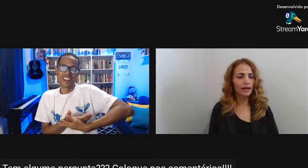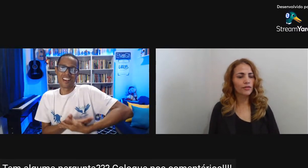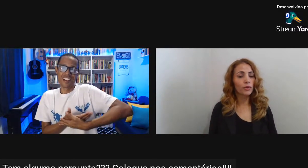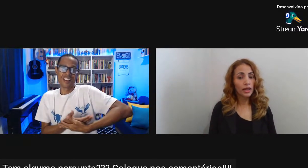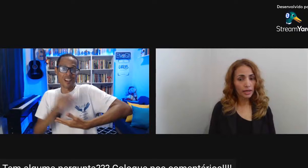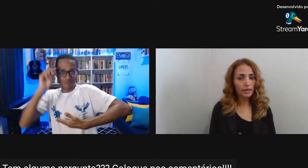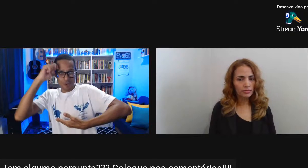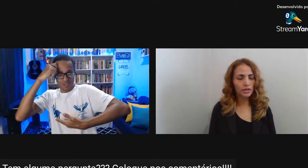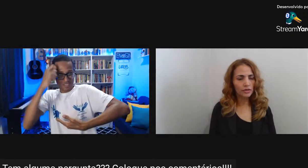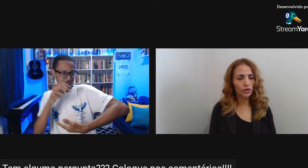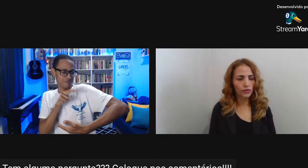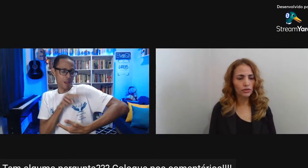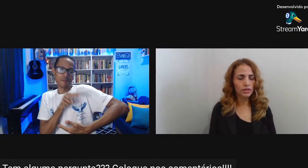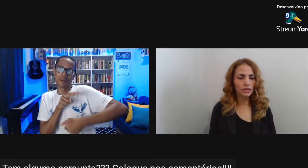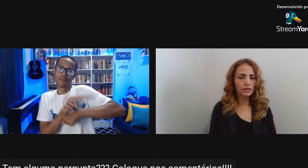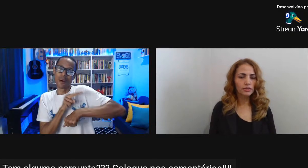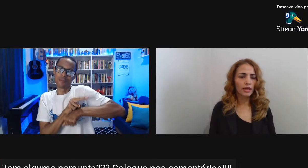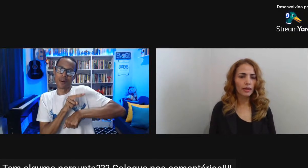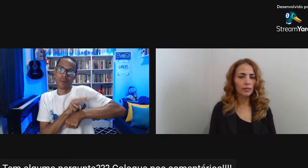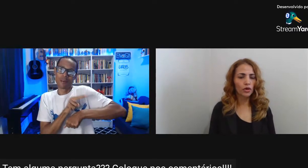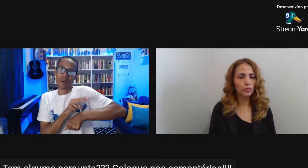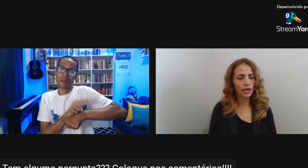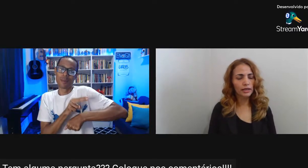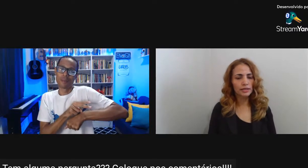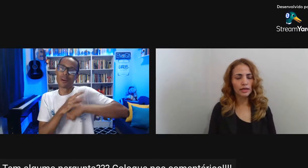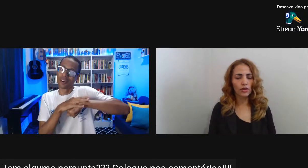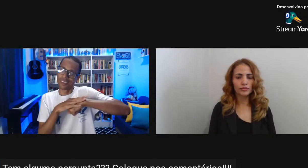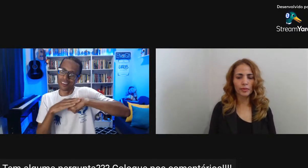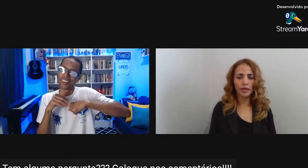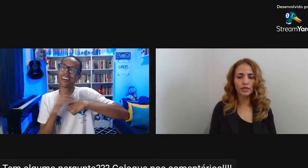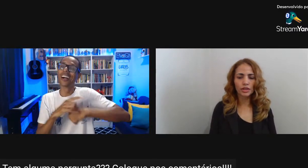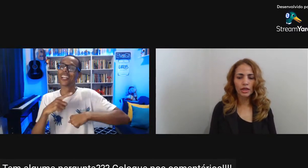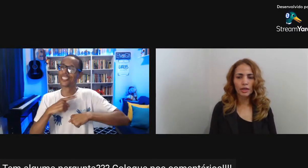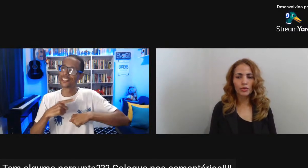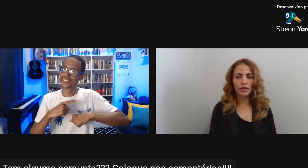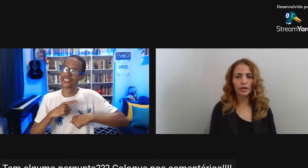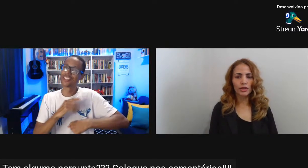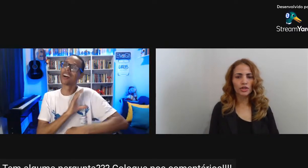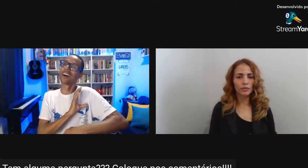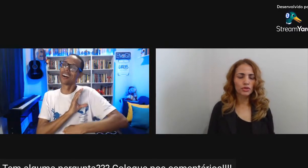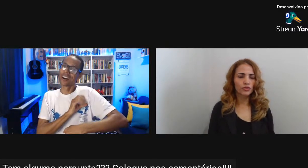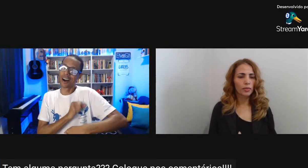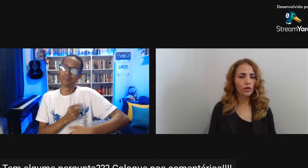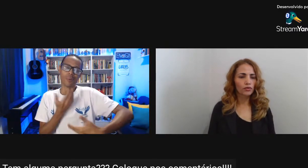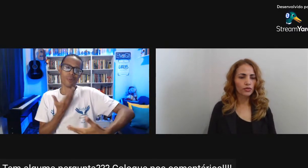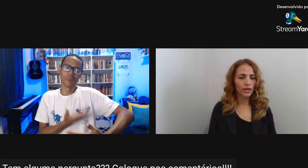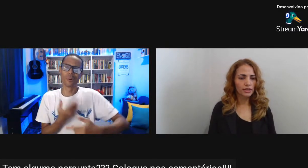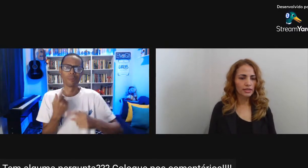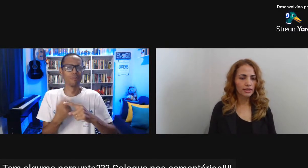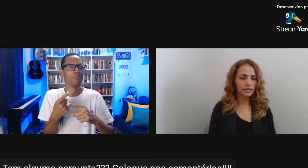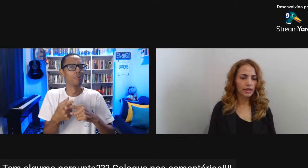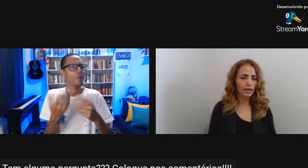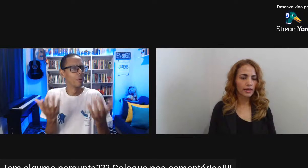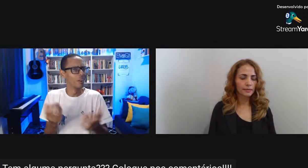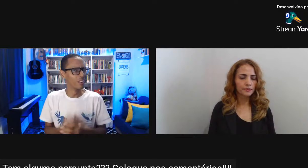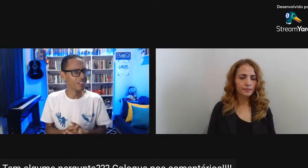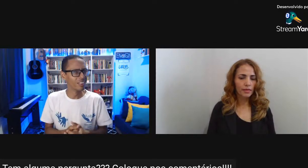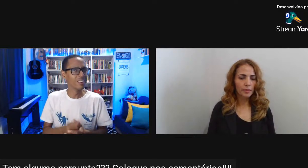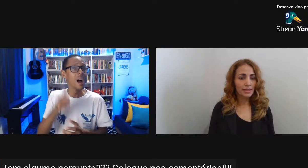Amamentavam E desenvolviam sim Amor por elas Obviamente Porque eu acho Que é impossível Uma convivência